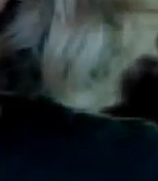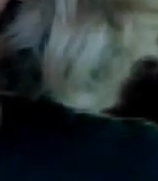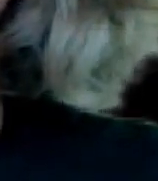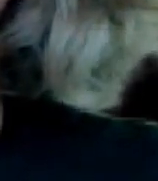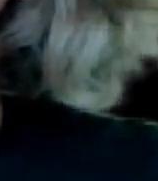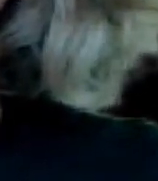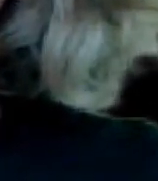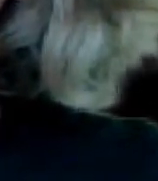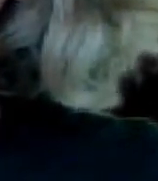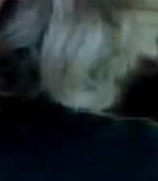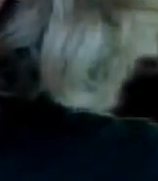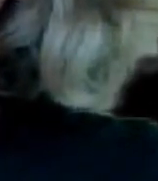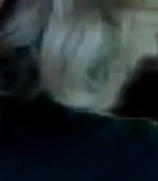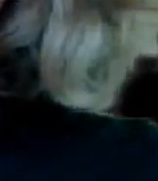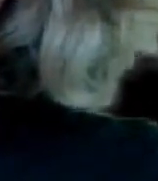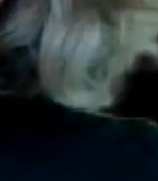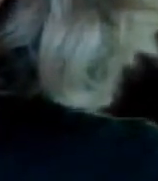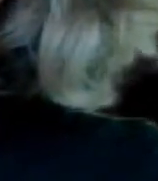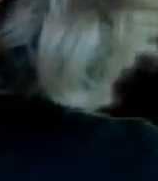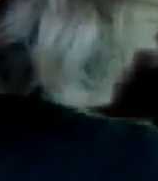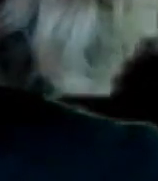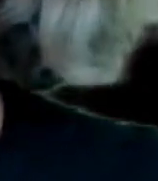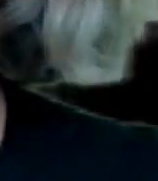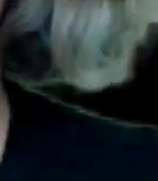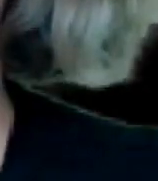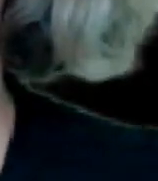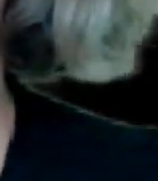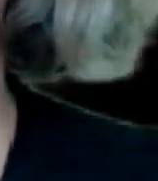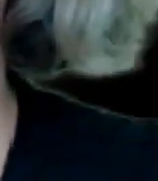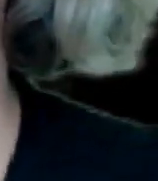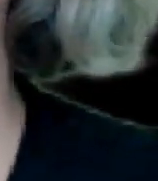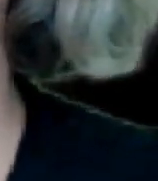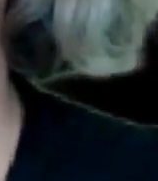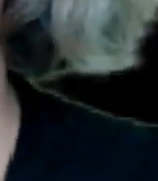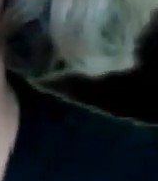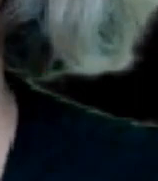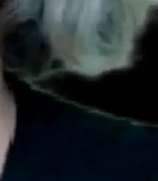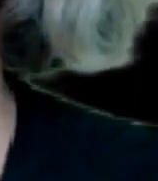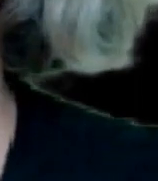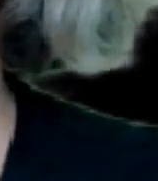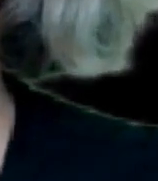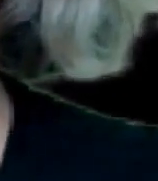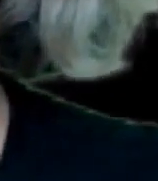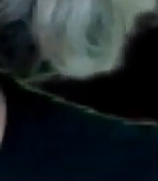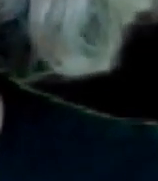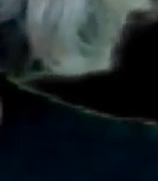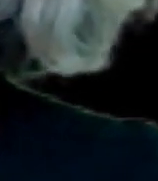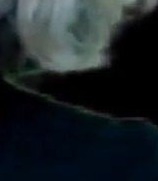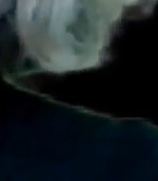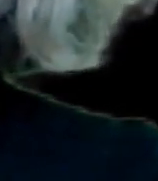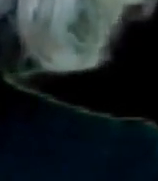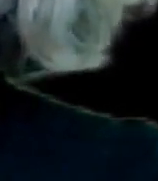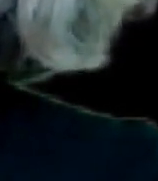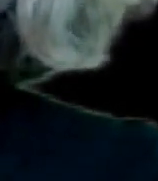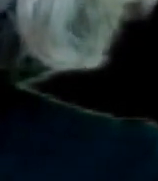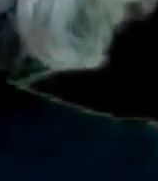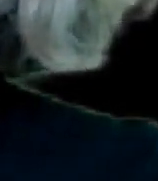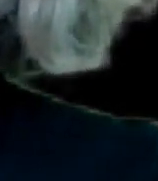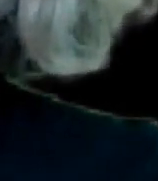afecta a toda la población Yo nunca he ido a tratar un tema de manera personal